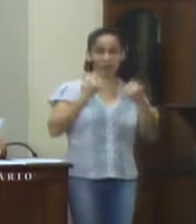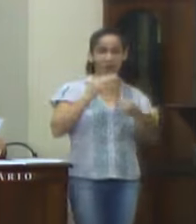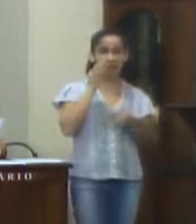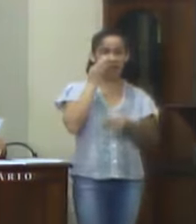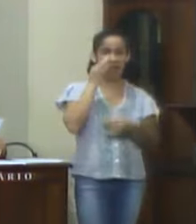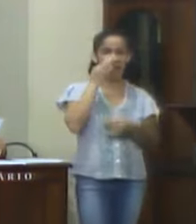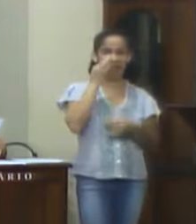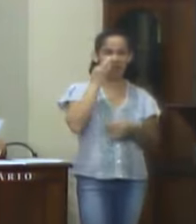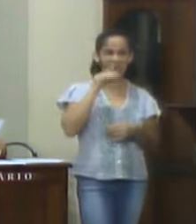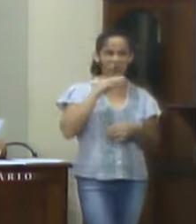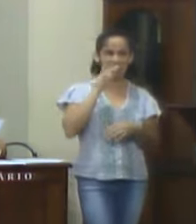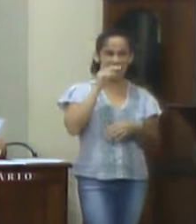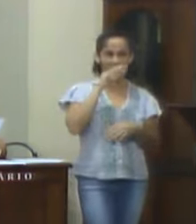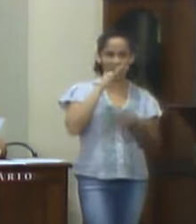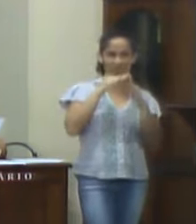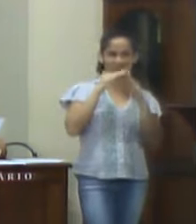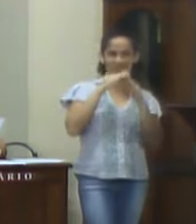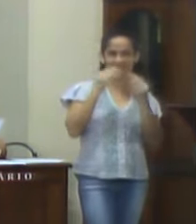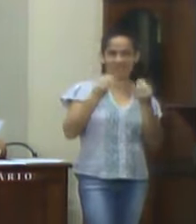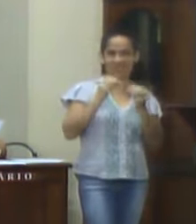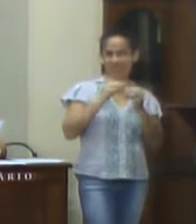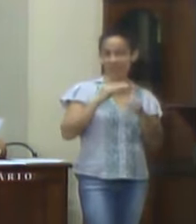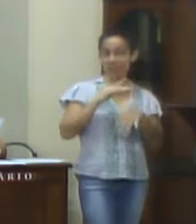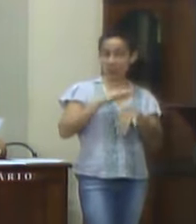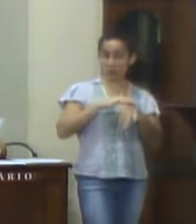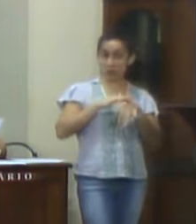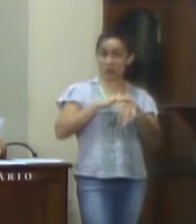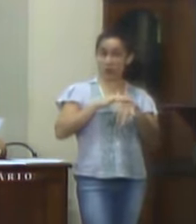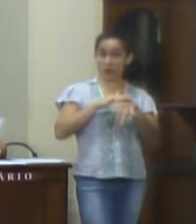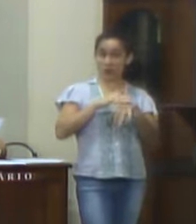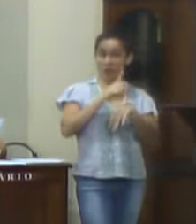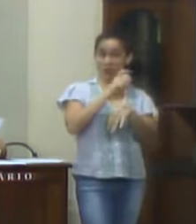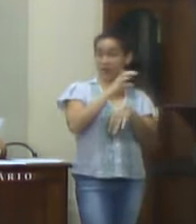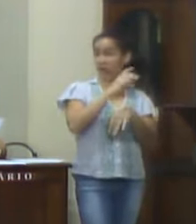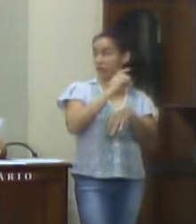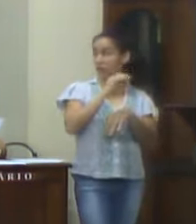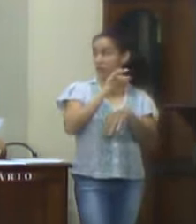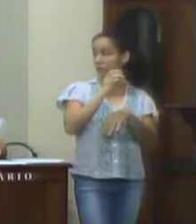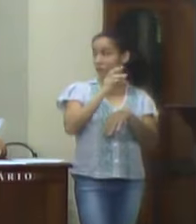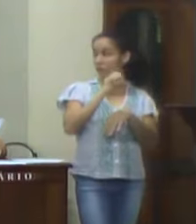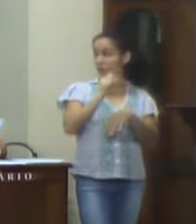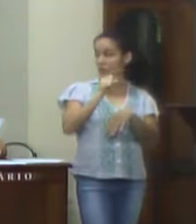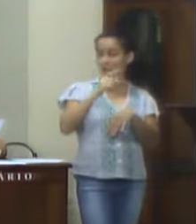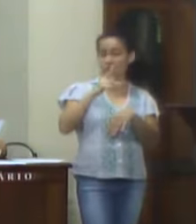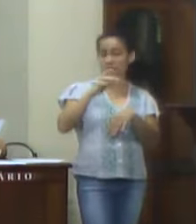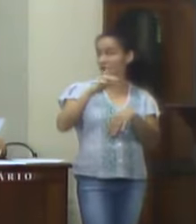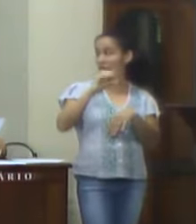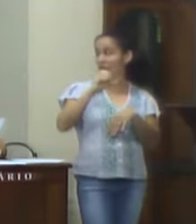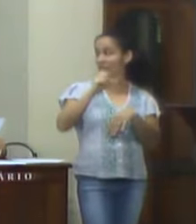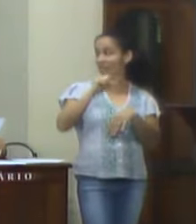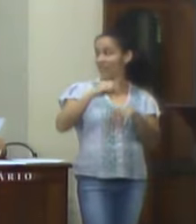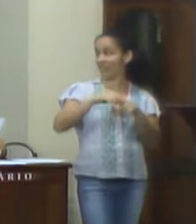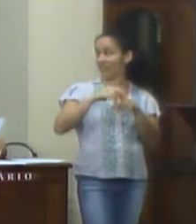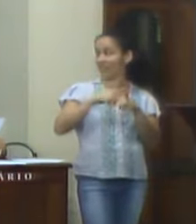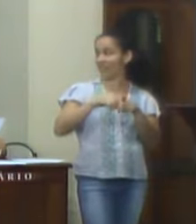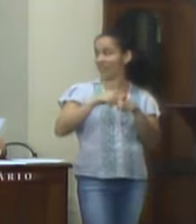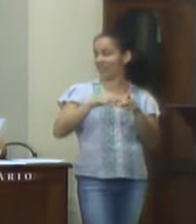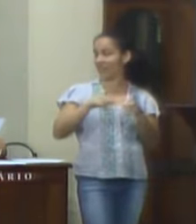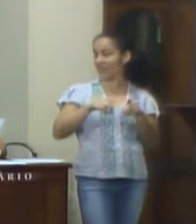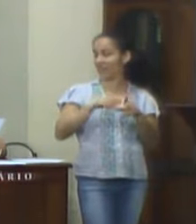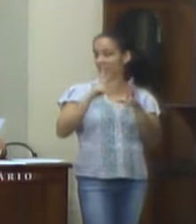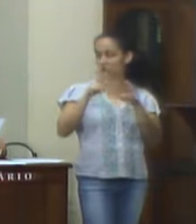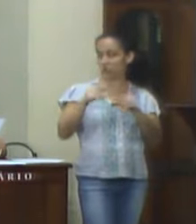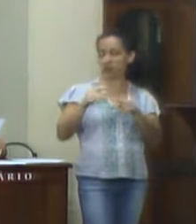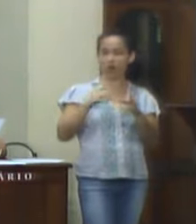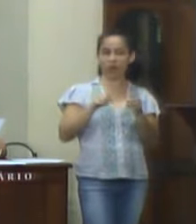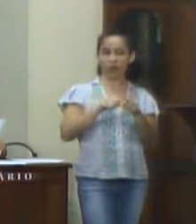moradores tem motivo. Ratos podem transmitir doenças como a leptospirose, antivirose e escabiose. e tanto a leptospirose